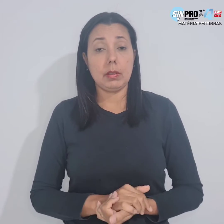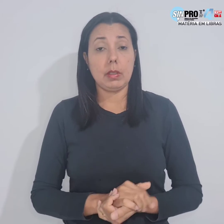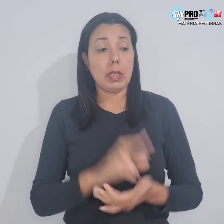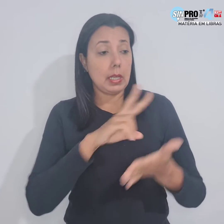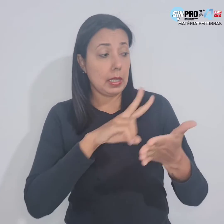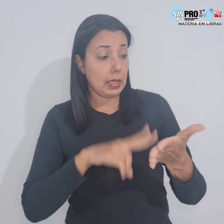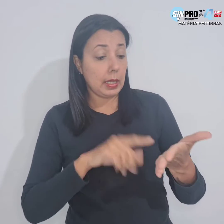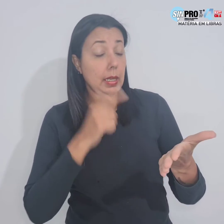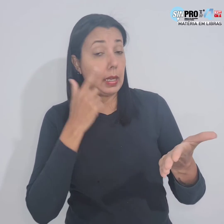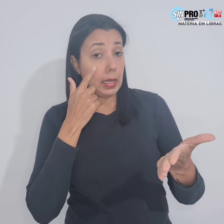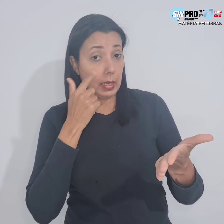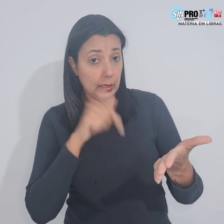Leia aqui.